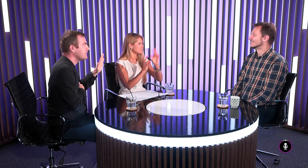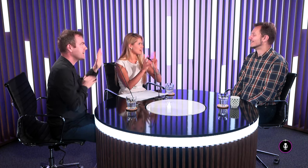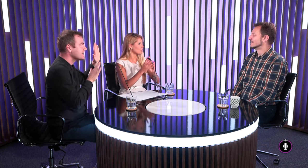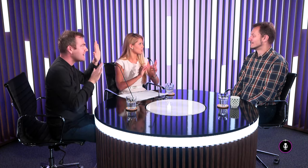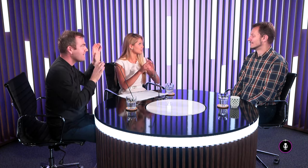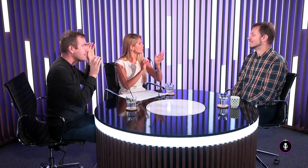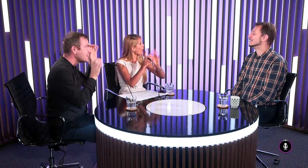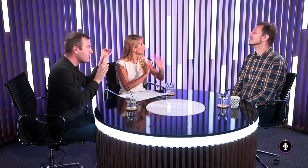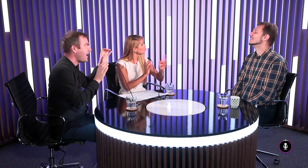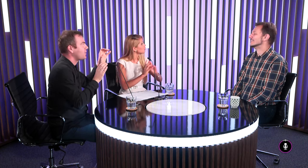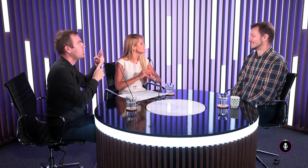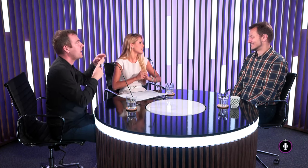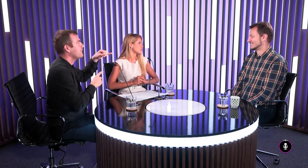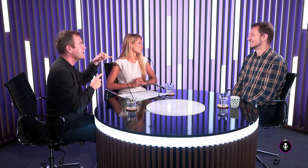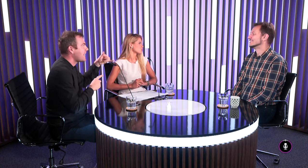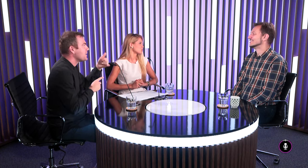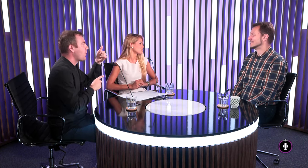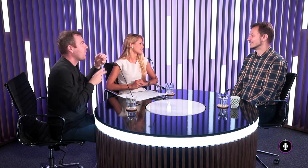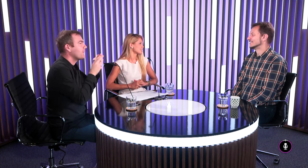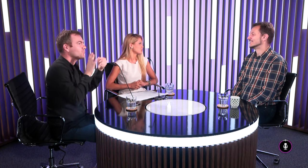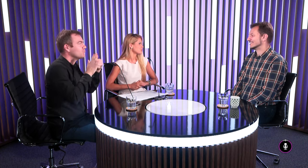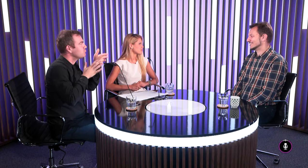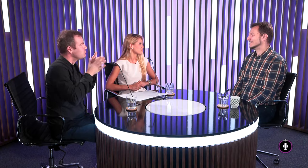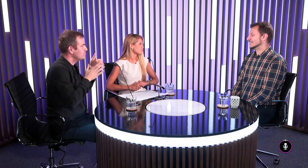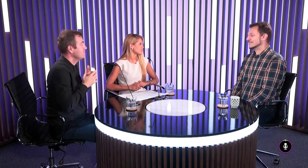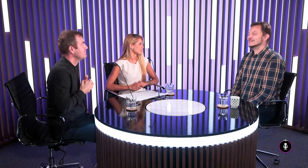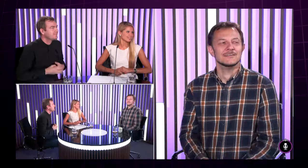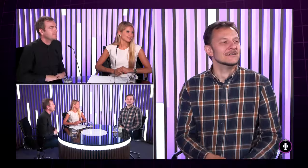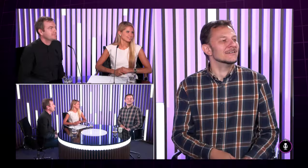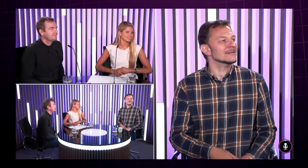zdravíme divákov televizie ako to vyzerá možno v tomto jazyku